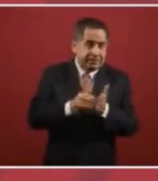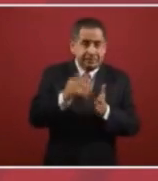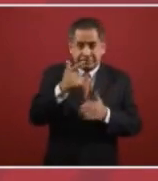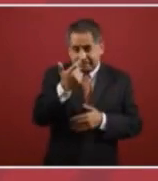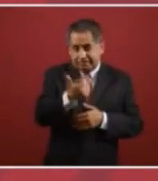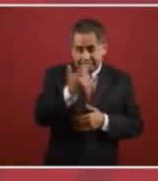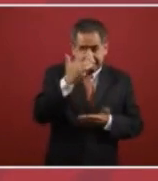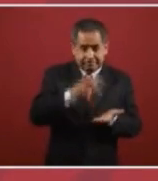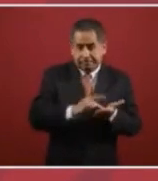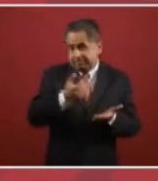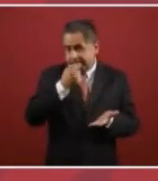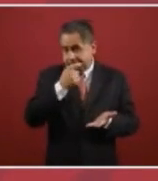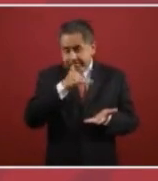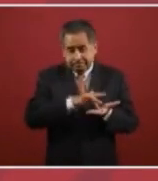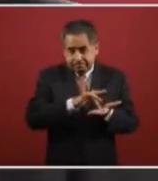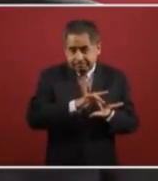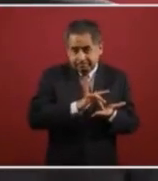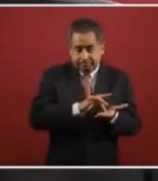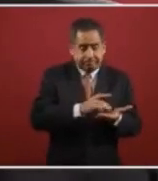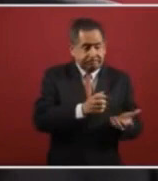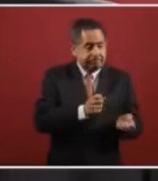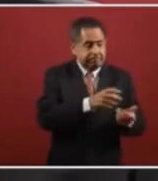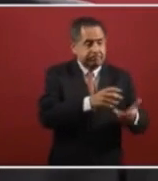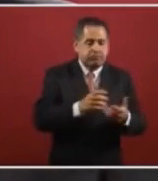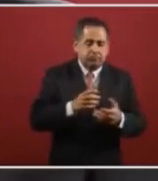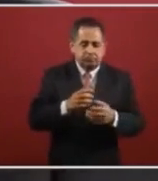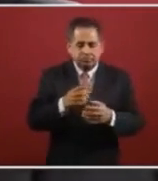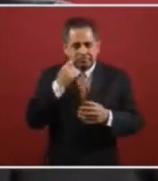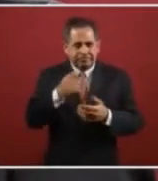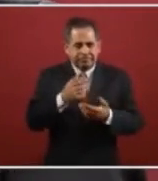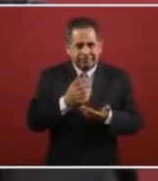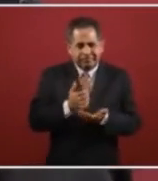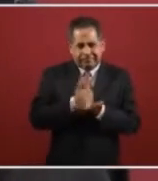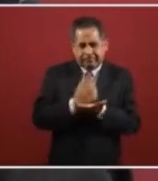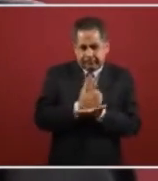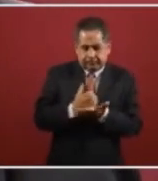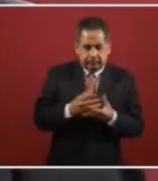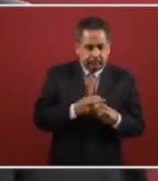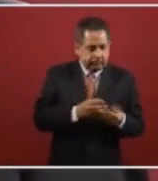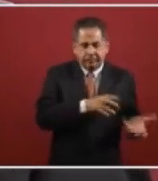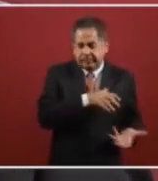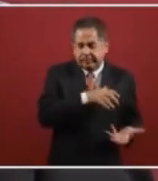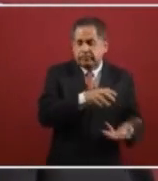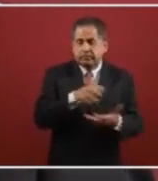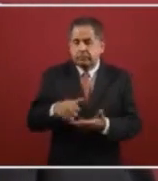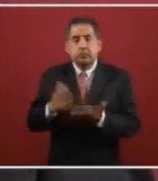de pesos en medicinas y en materiales de curación y no había medicamentos